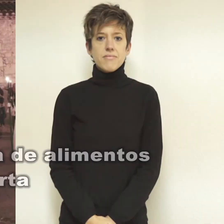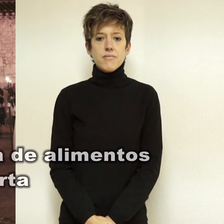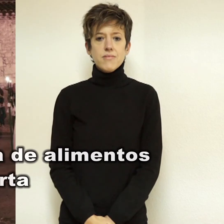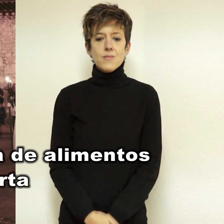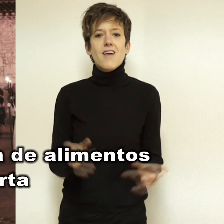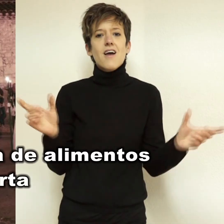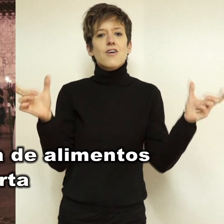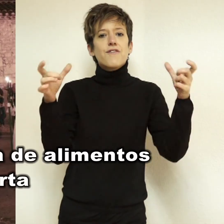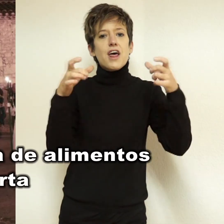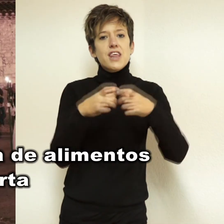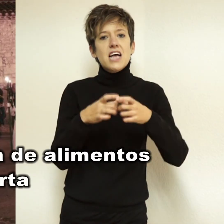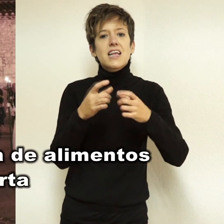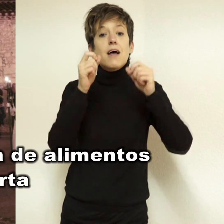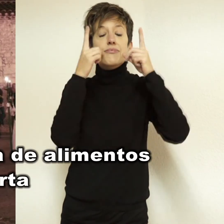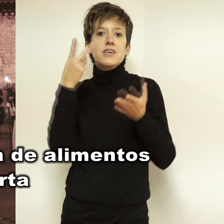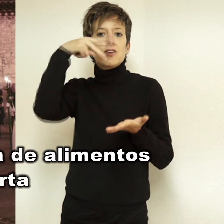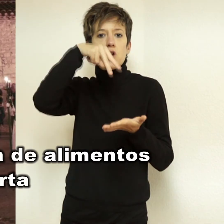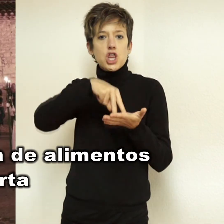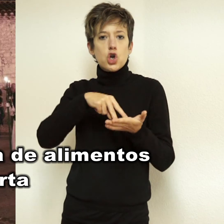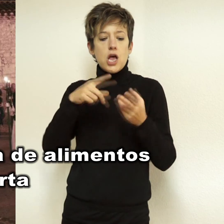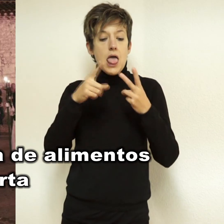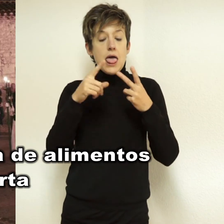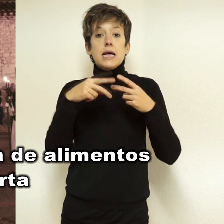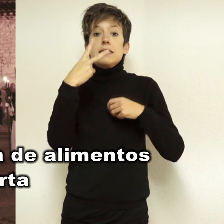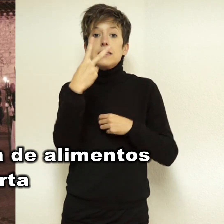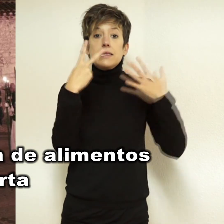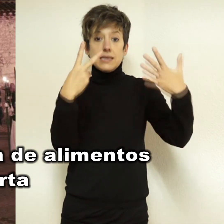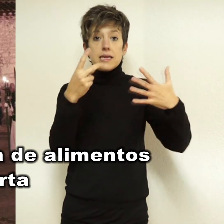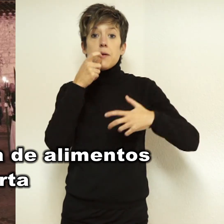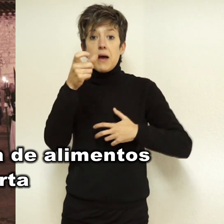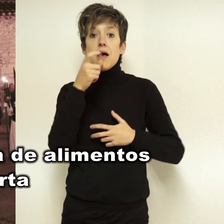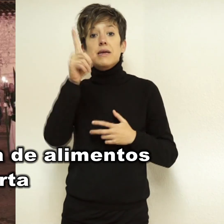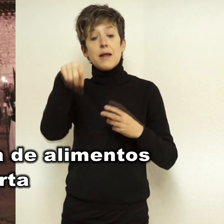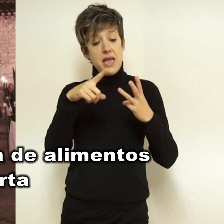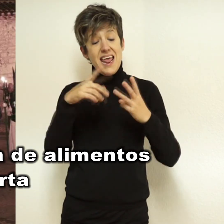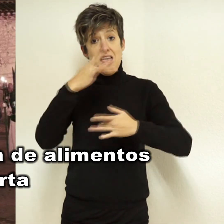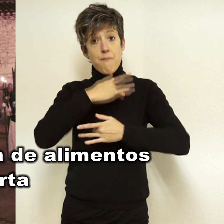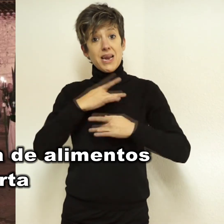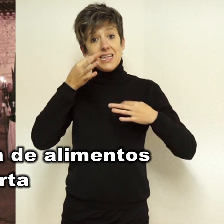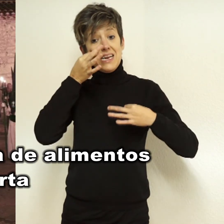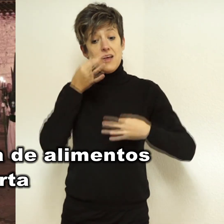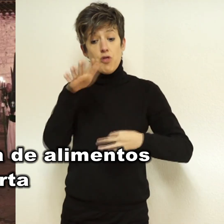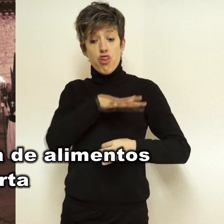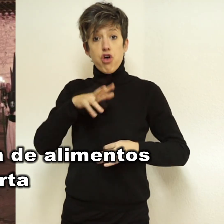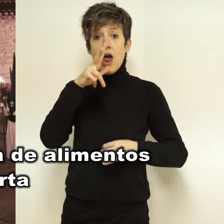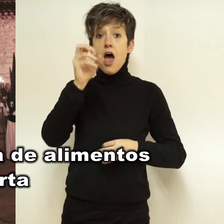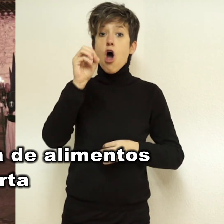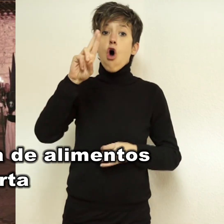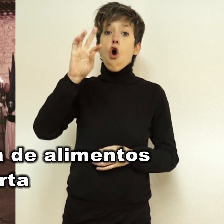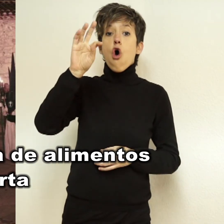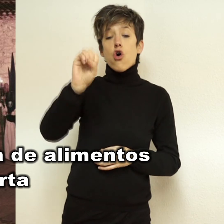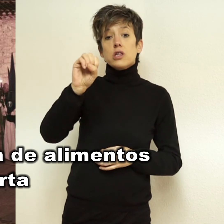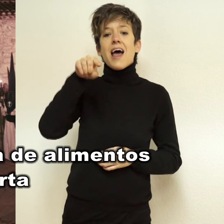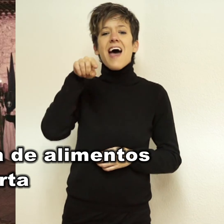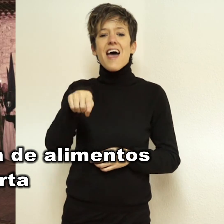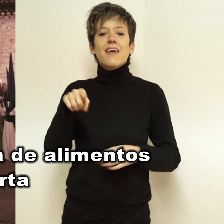Las cofradías de la Resurrección, las Siete Palabras y la Virgen de la Salud, con sede en la Iglesia de la Horta, han organizado una